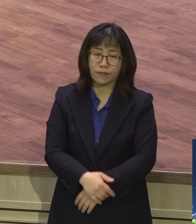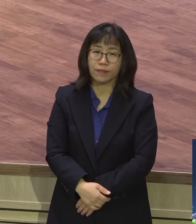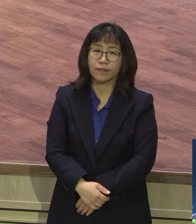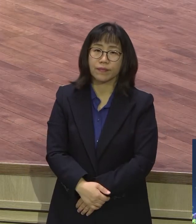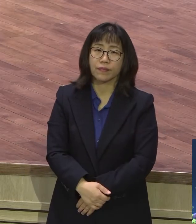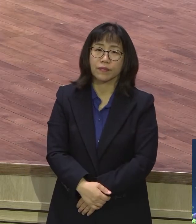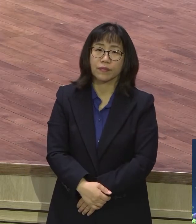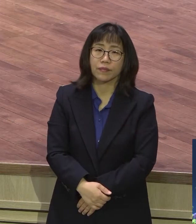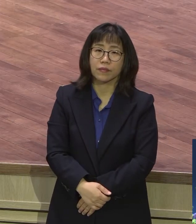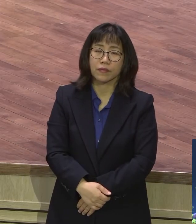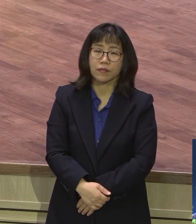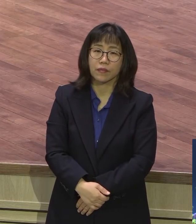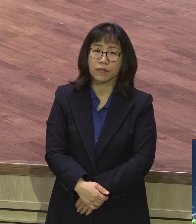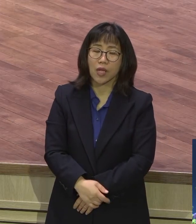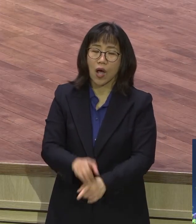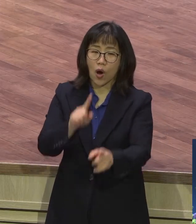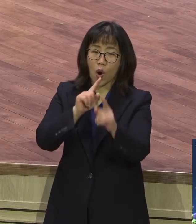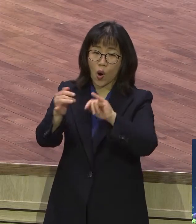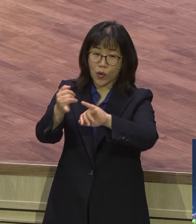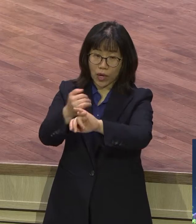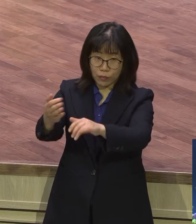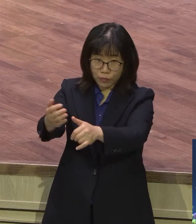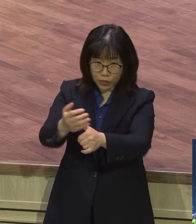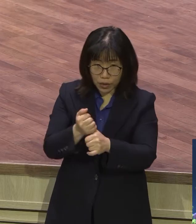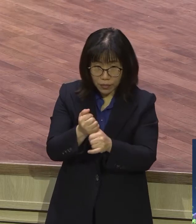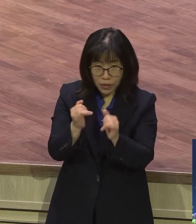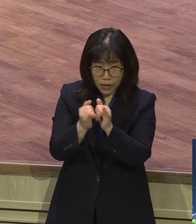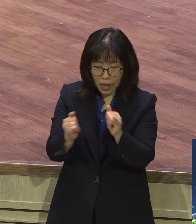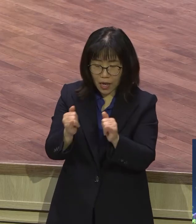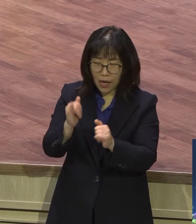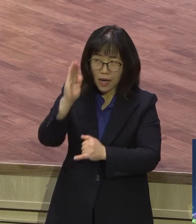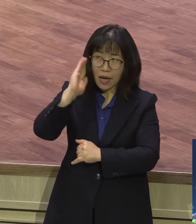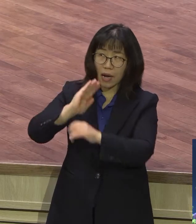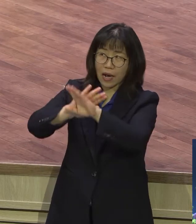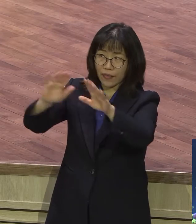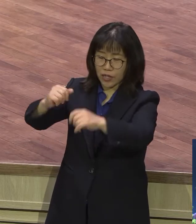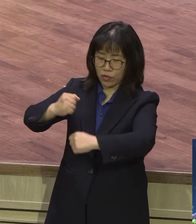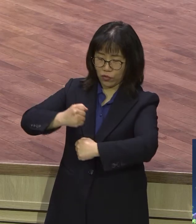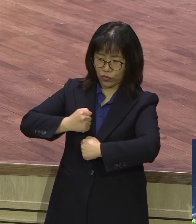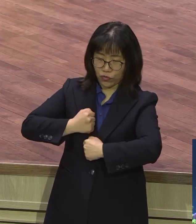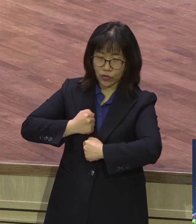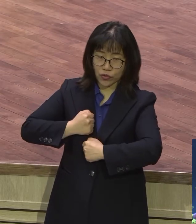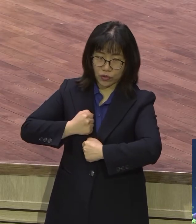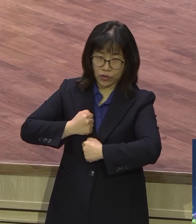은약 가진 사람 하늘 군대가 지켜주기 때문에 어디 가도 여러분을 망하지 않게 돼 있어요